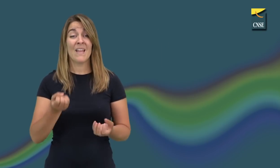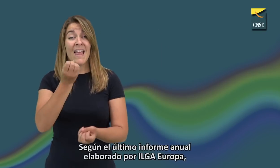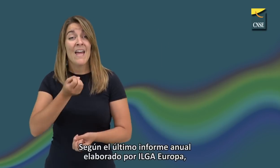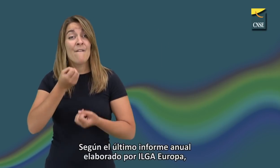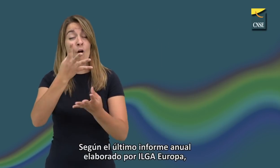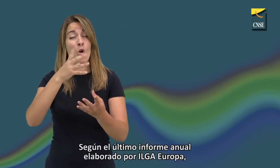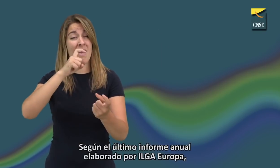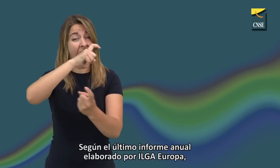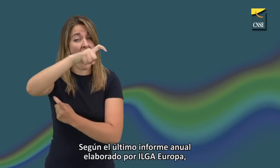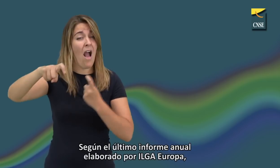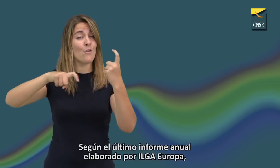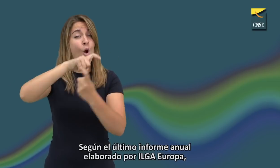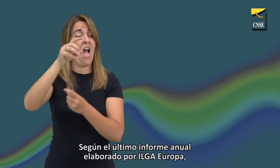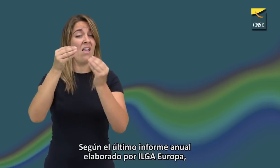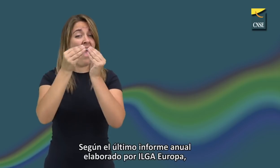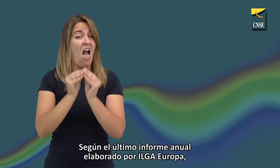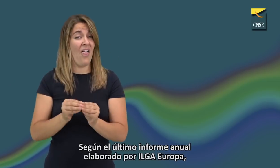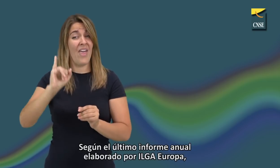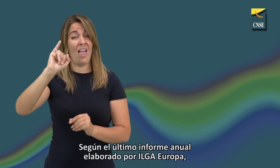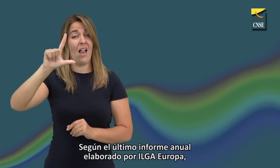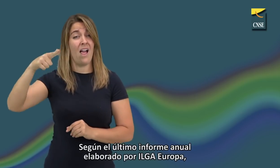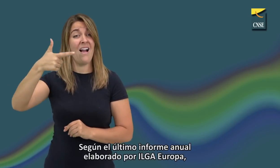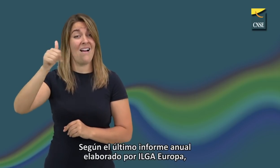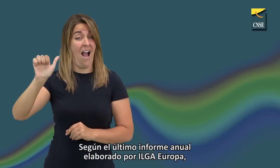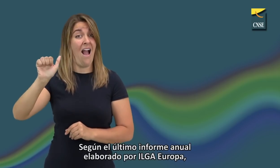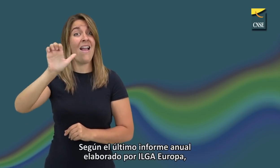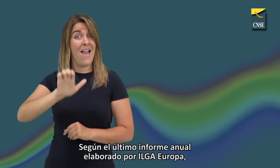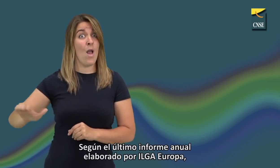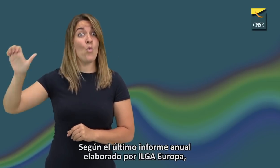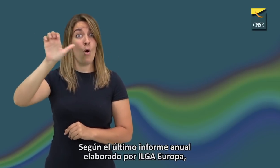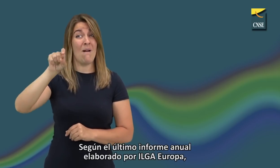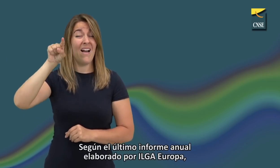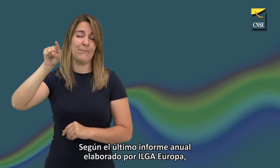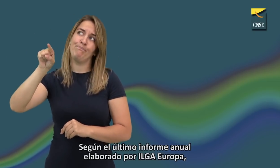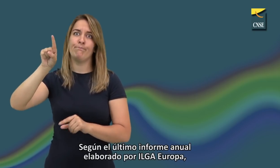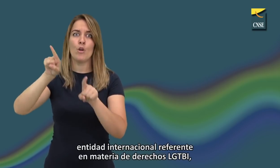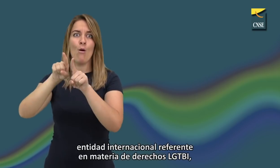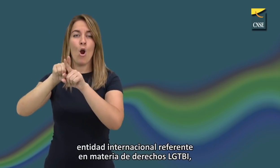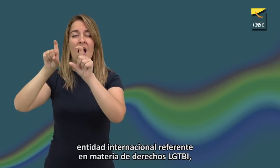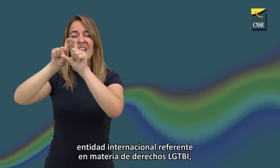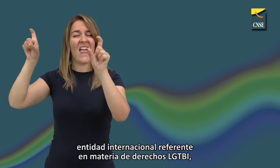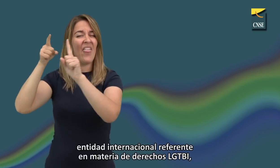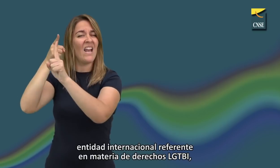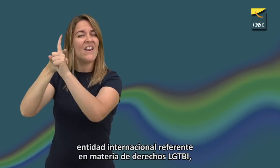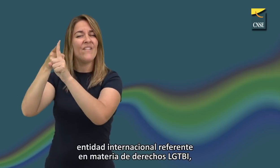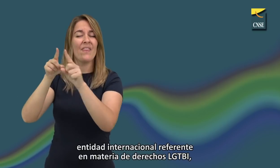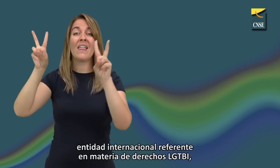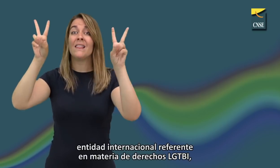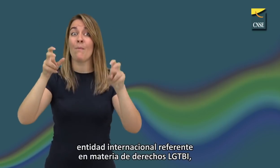Según el último informe anual elaborado por Gilsa Europa, entidad internacional referente en